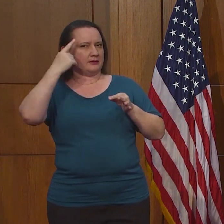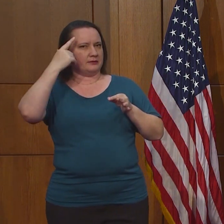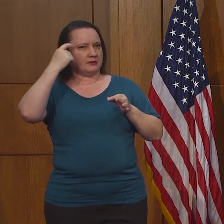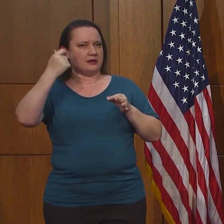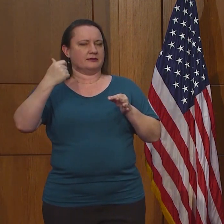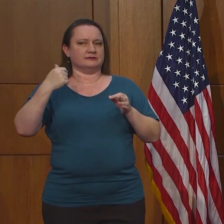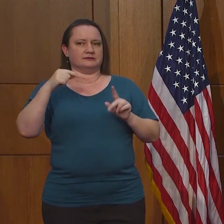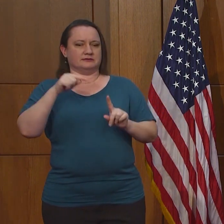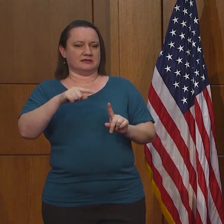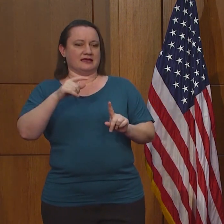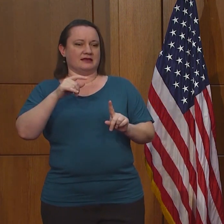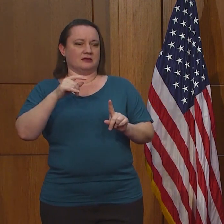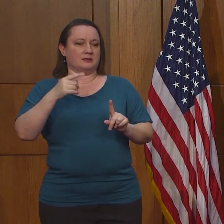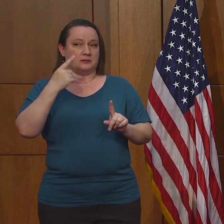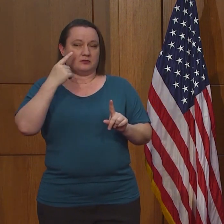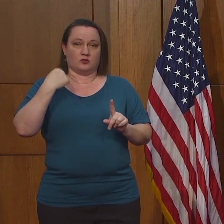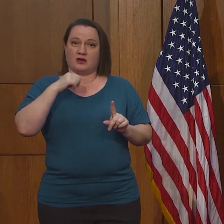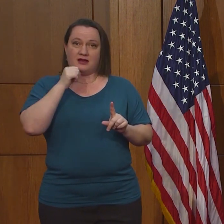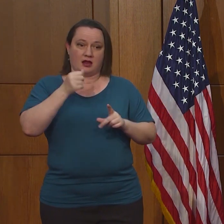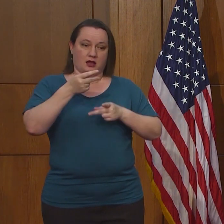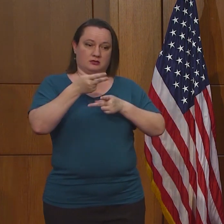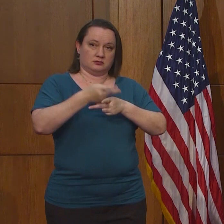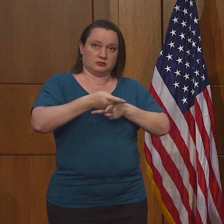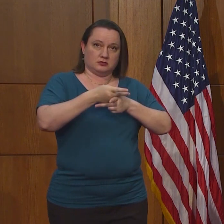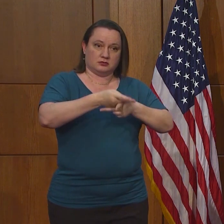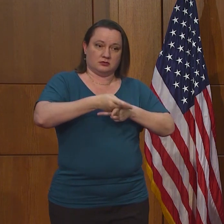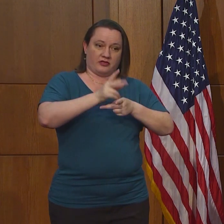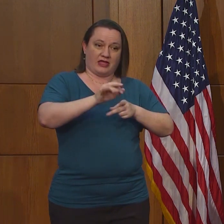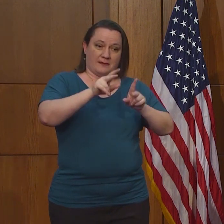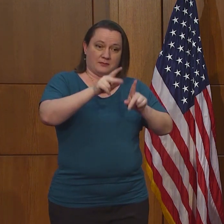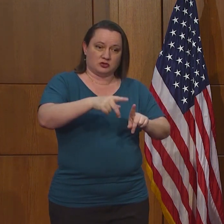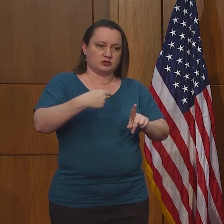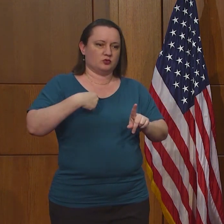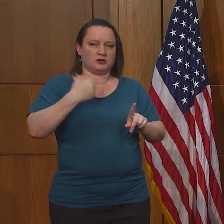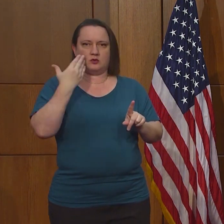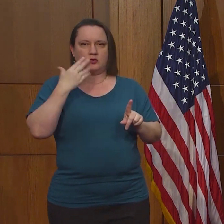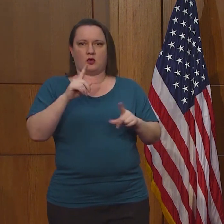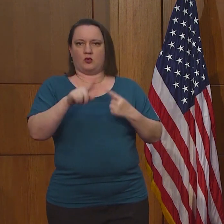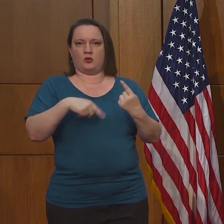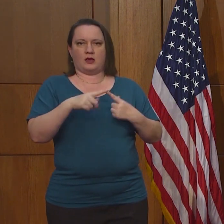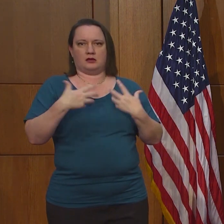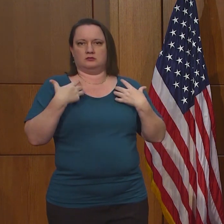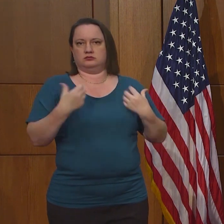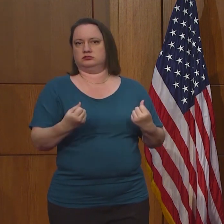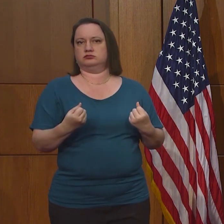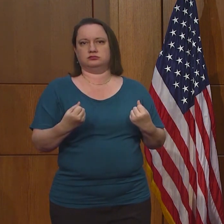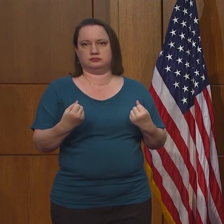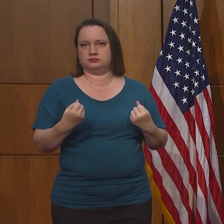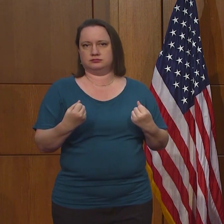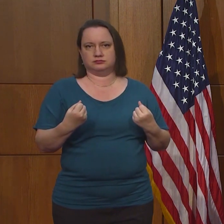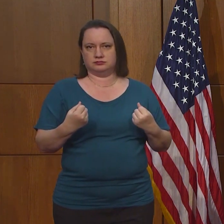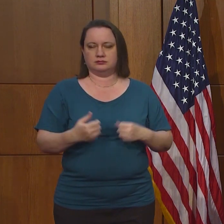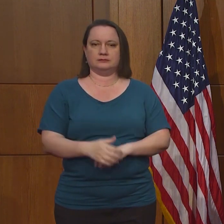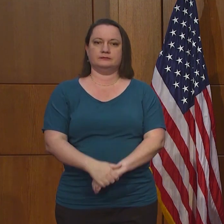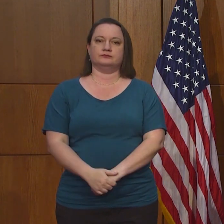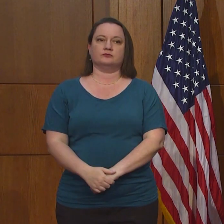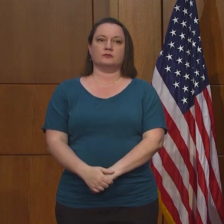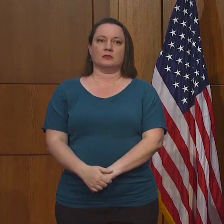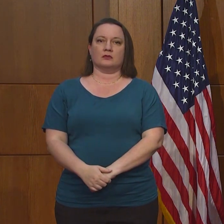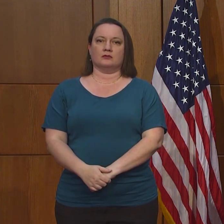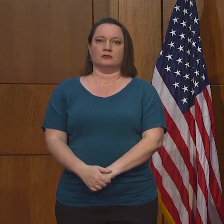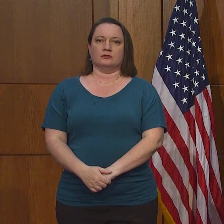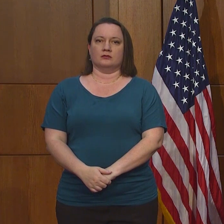sabríamos si se han mejorado o no, porque nosotros no estamos dándoles el cuidado médico. En lo que tiene que ver con